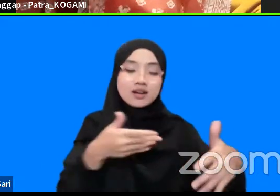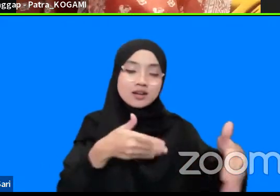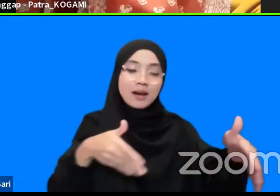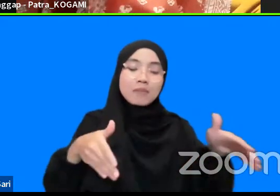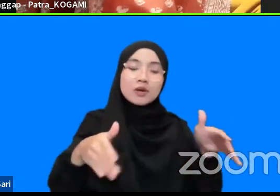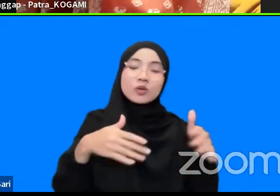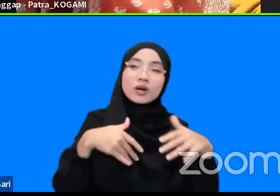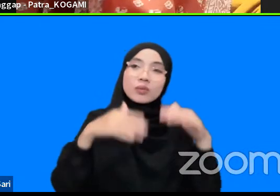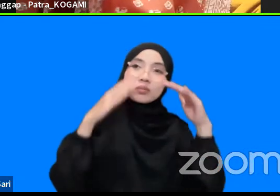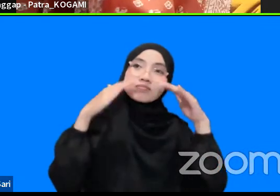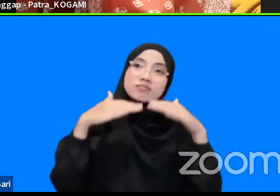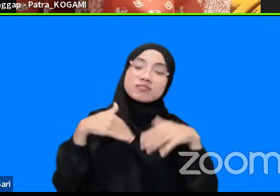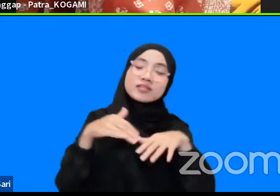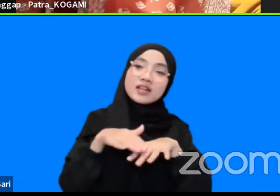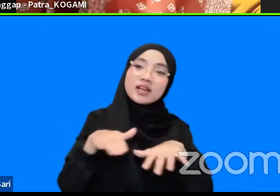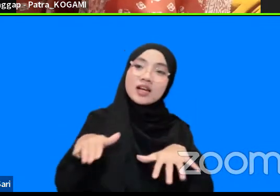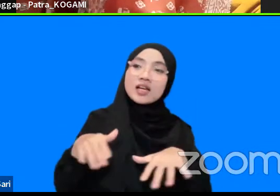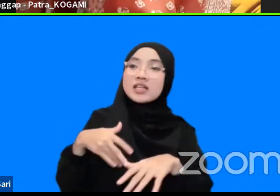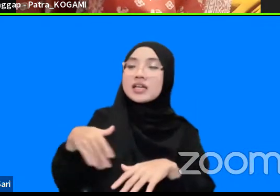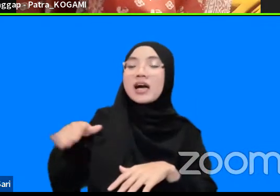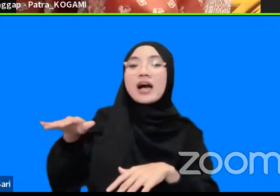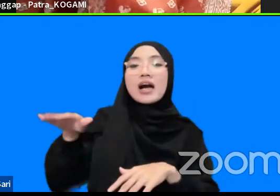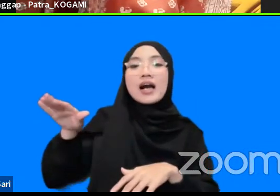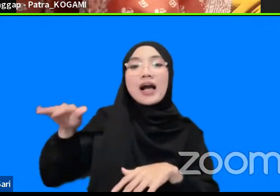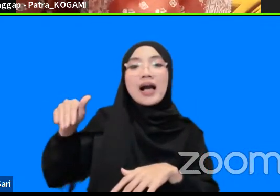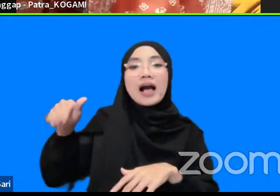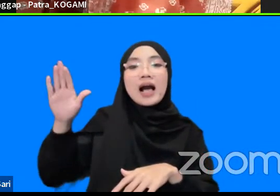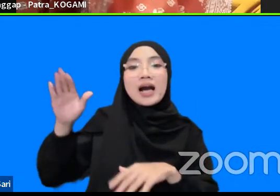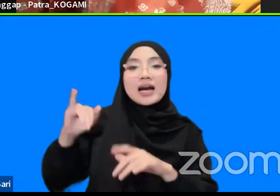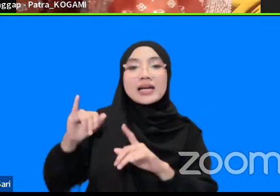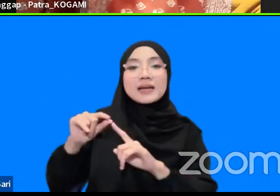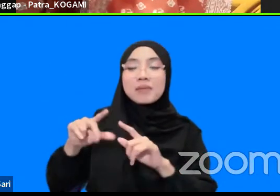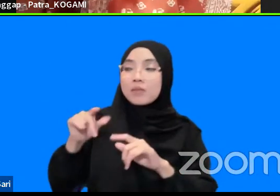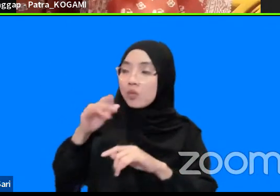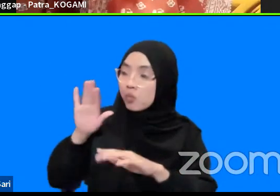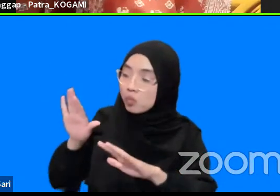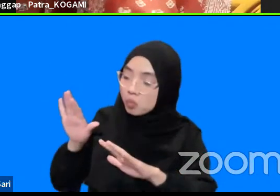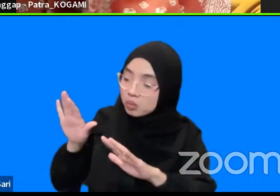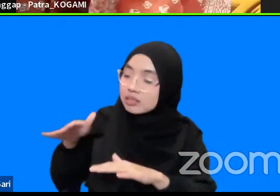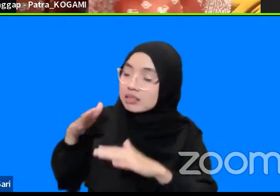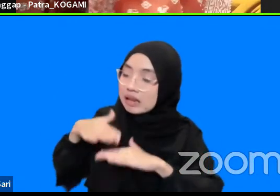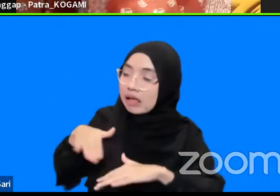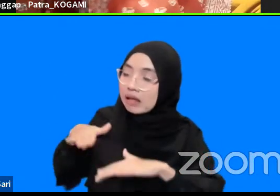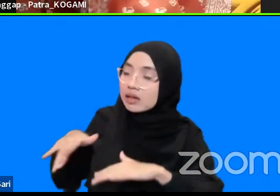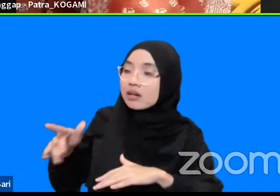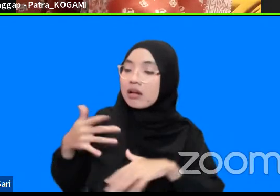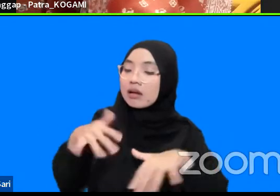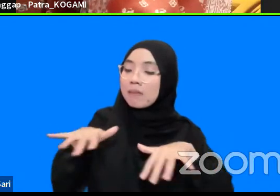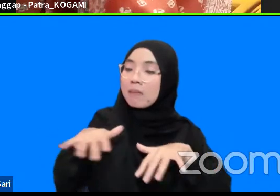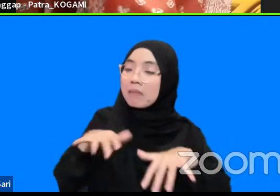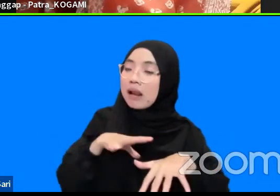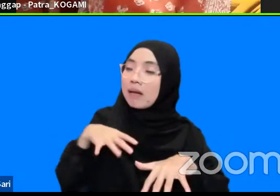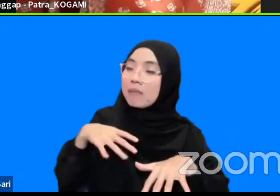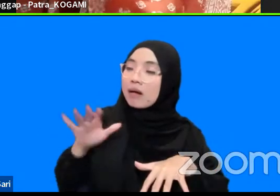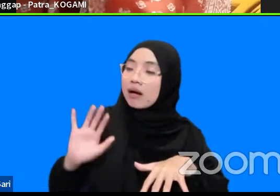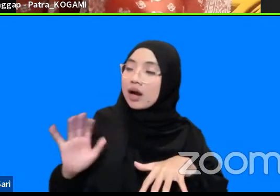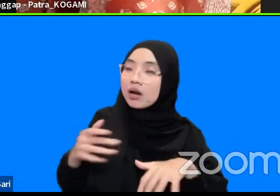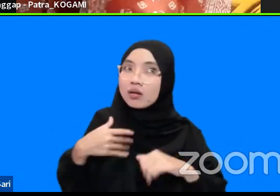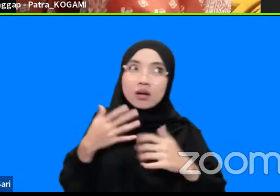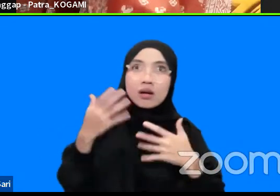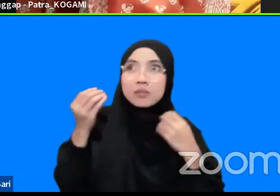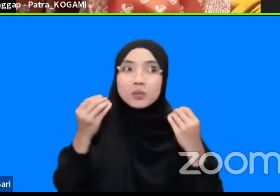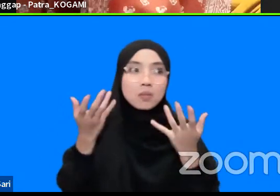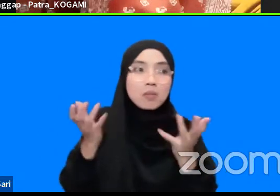tenang saya bisa menyabarkan kakak ipar saya bahwa gempanya lemah sekali dan juga tidak terasa lama gitu gak usah terlalu